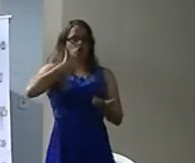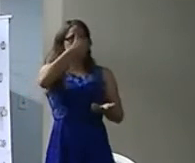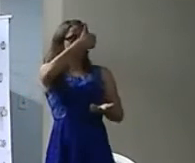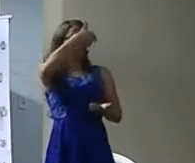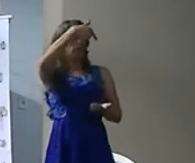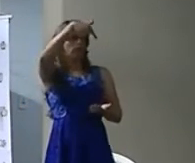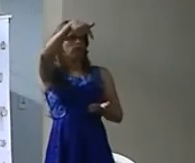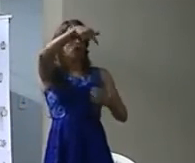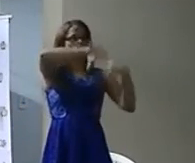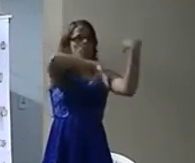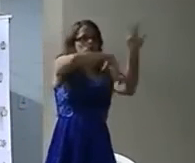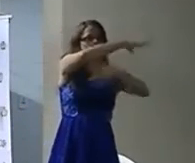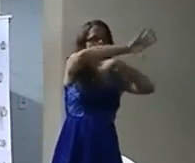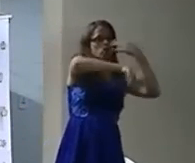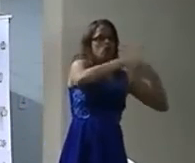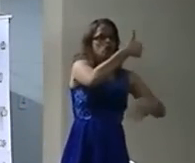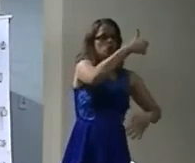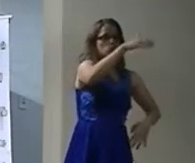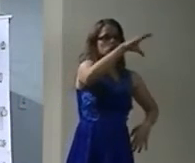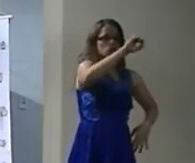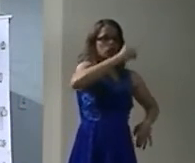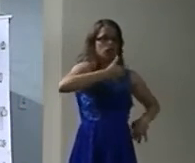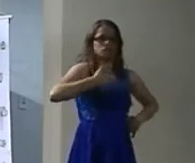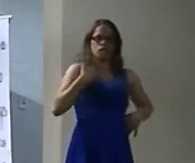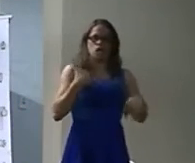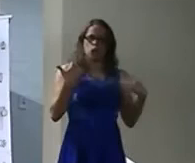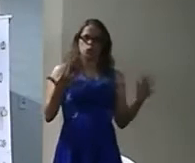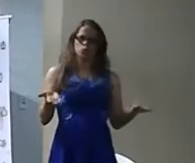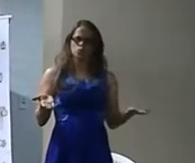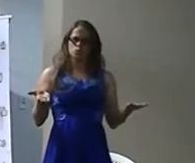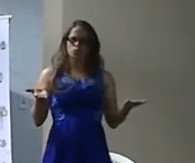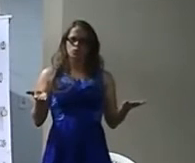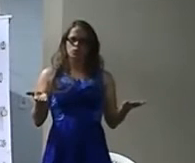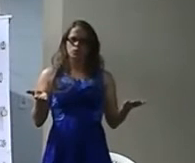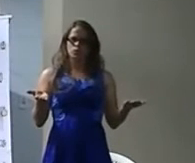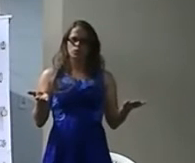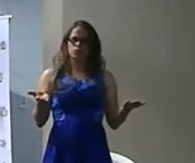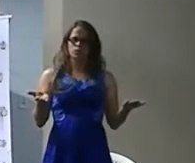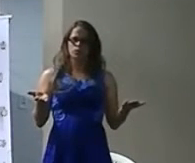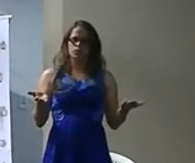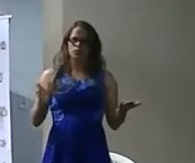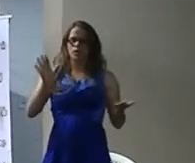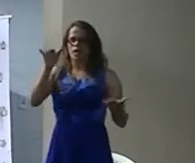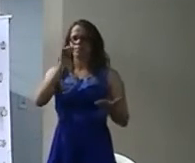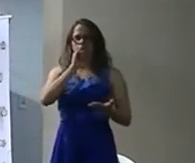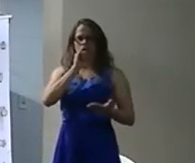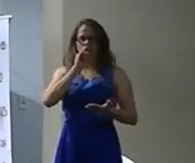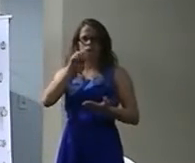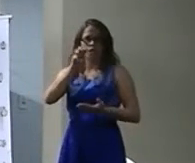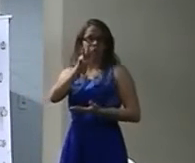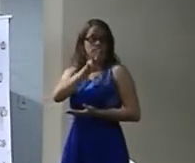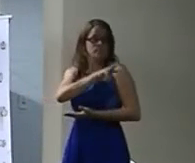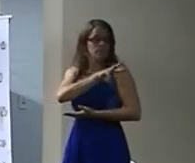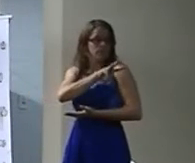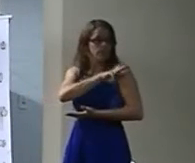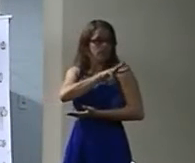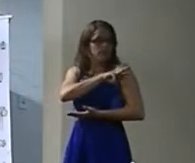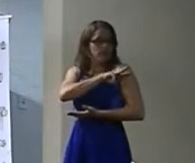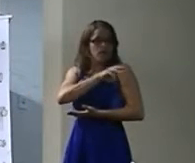A 17 disse eu Ficar com esses pequenos Eu não Por que? Porque jogaram ela Tudo na terceira série Com 17 anos Entraram na terceira série